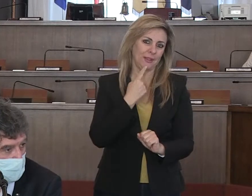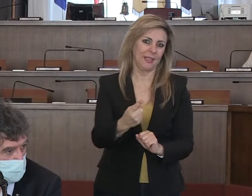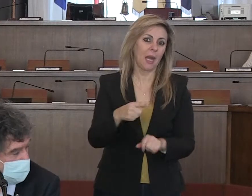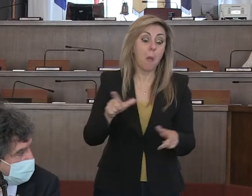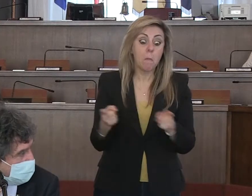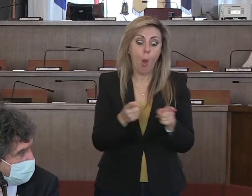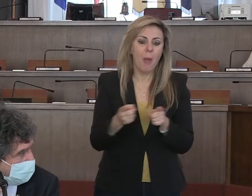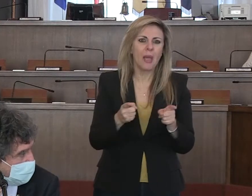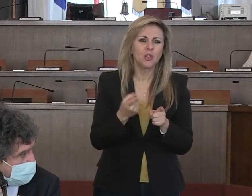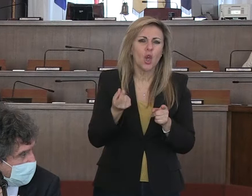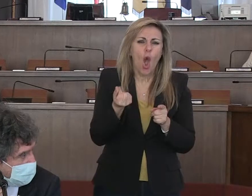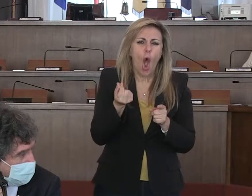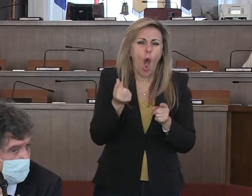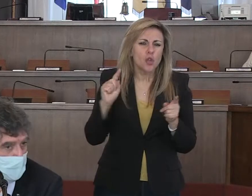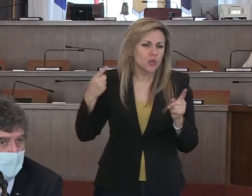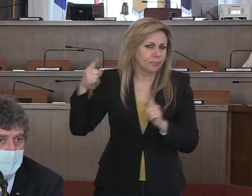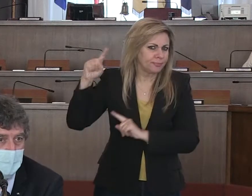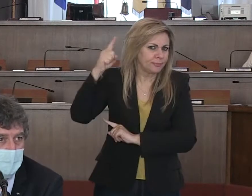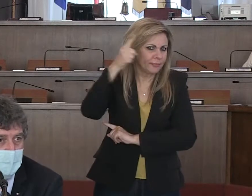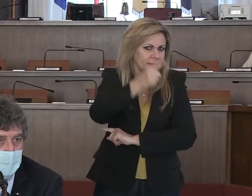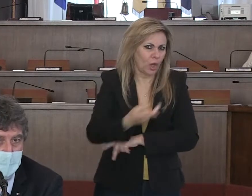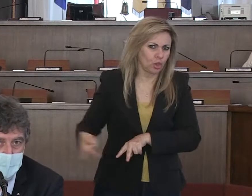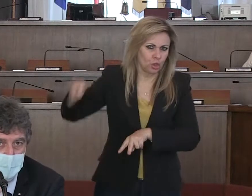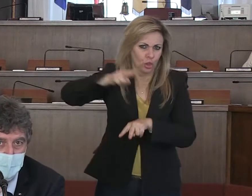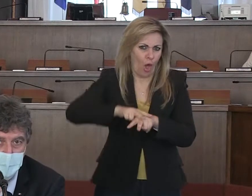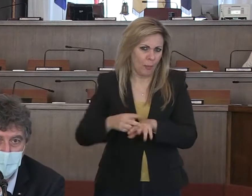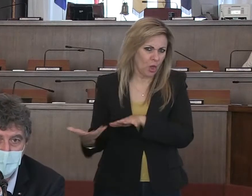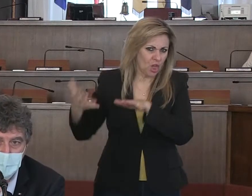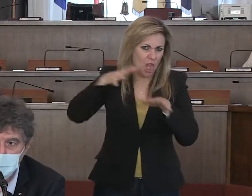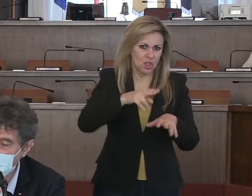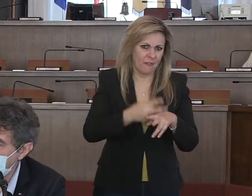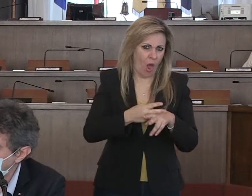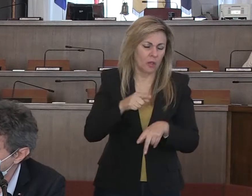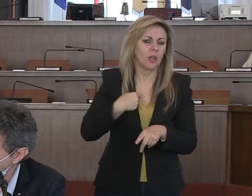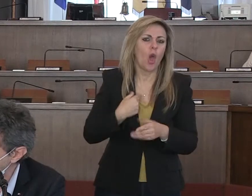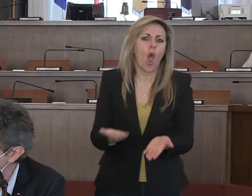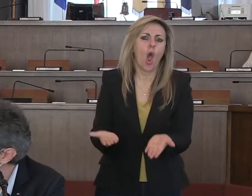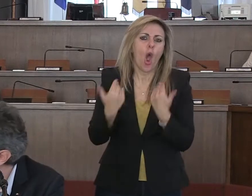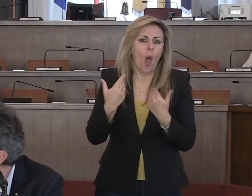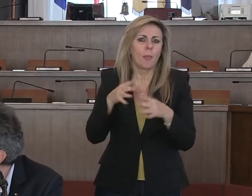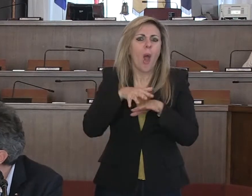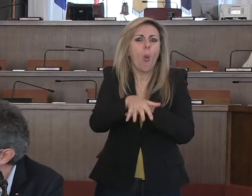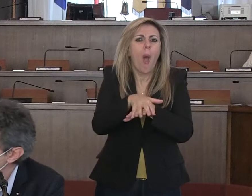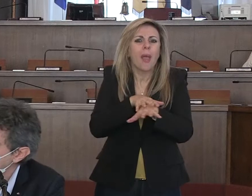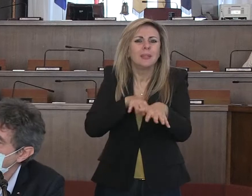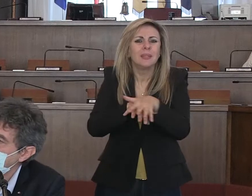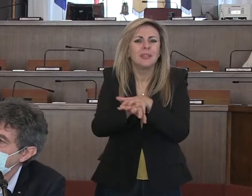in cui i prezzi si moltiplicano per 10 noi abbiamo garantito l'acquisizione e la fornitura dei guanti